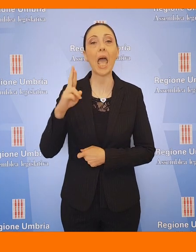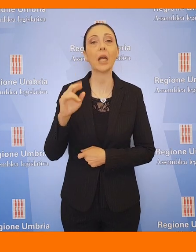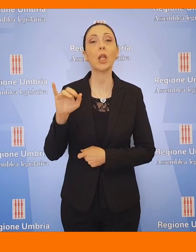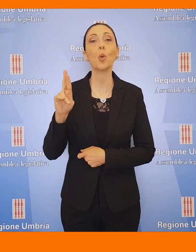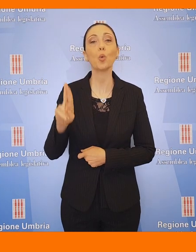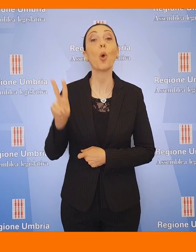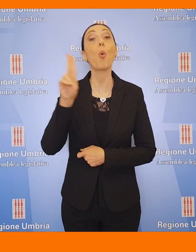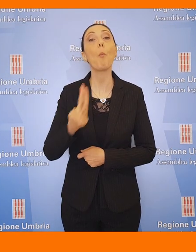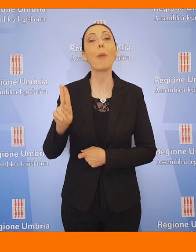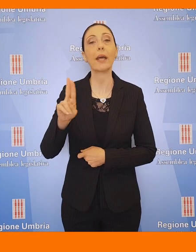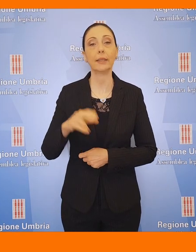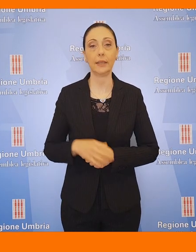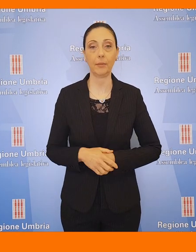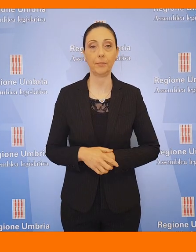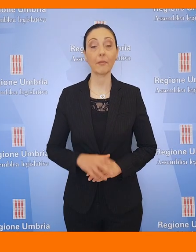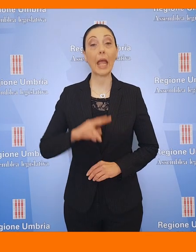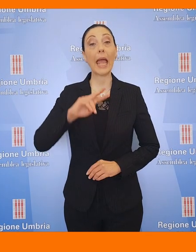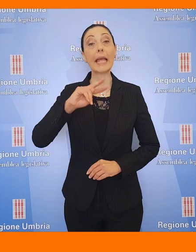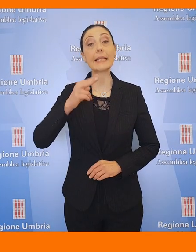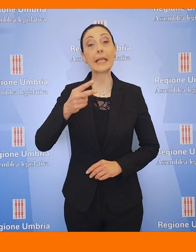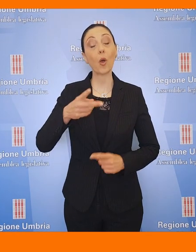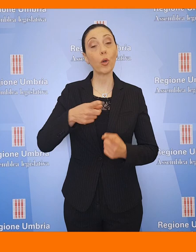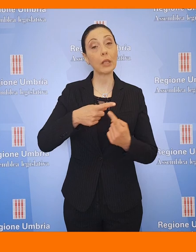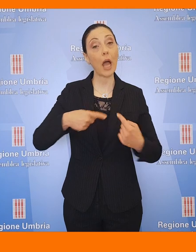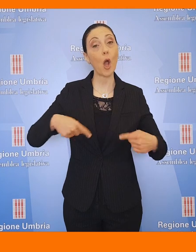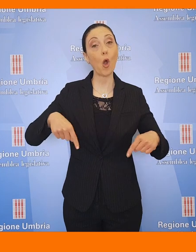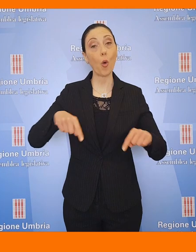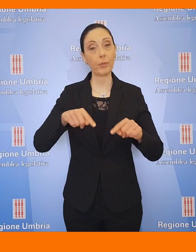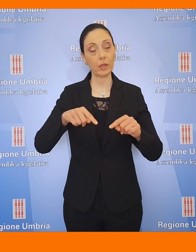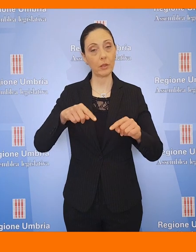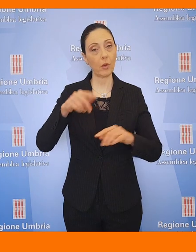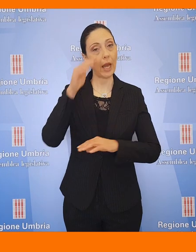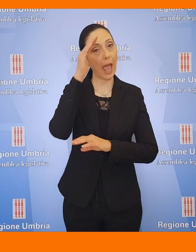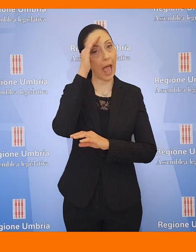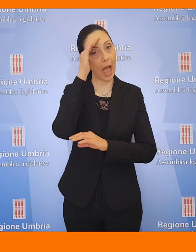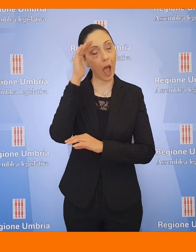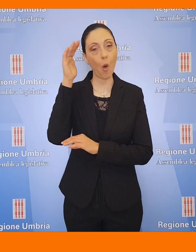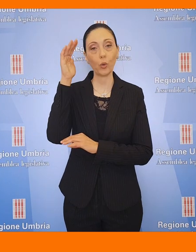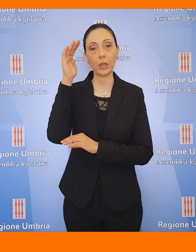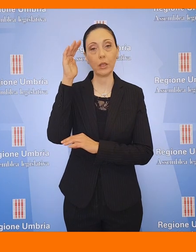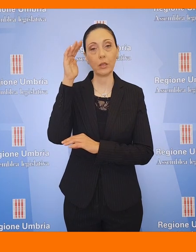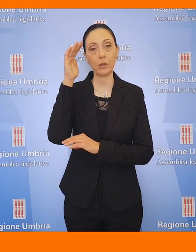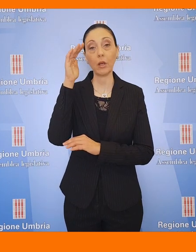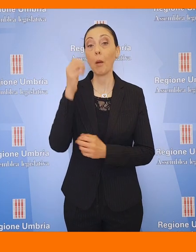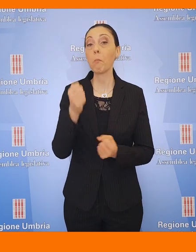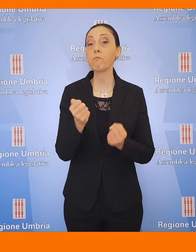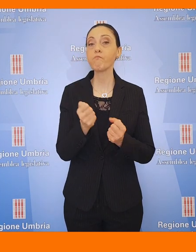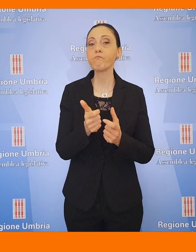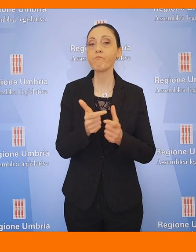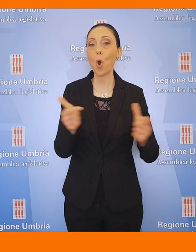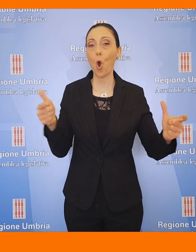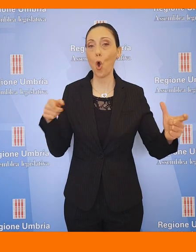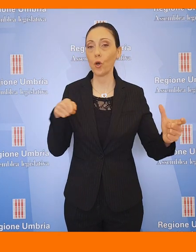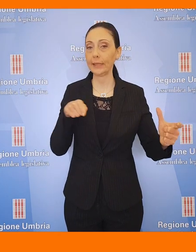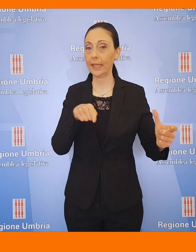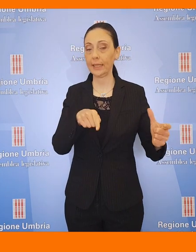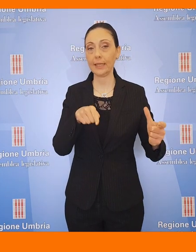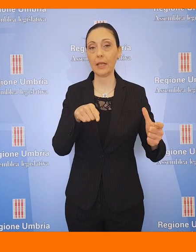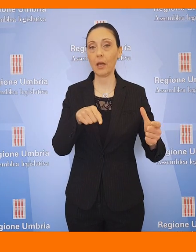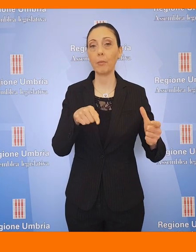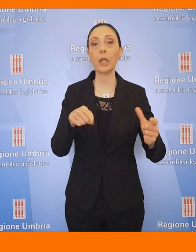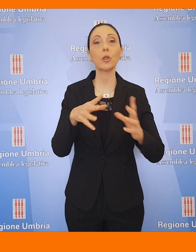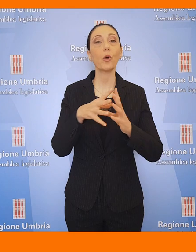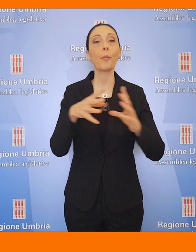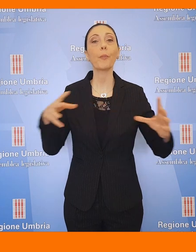In seconda commissione, audizione sul potenziamento e sullo sviluppo